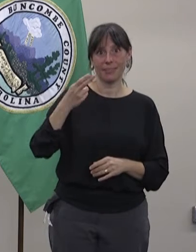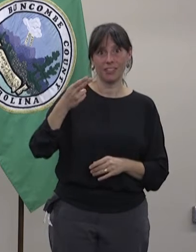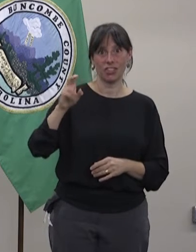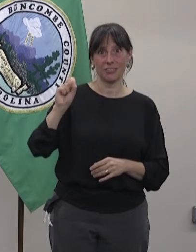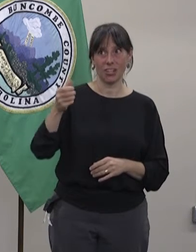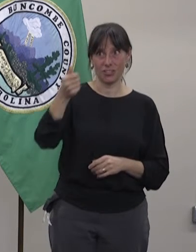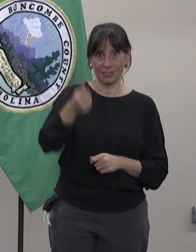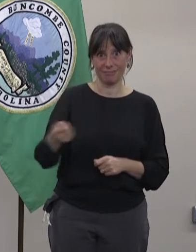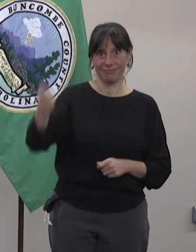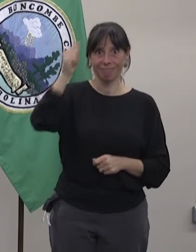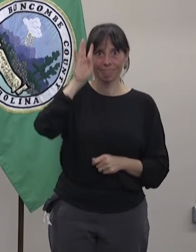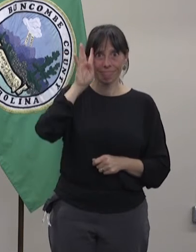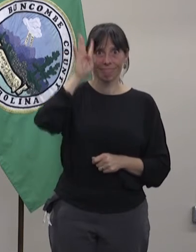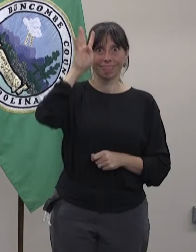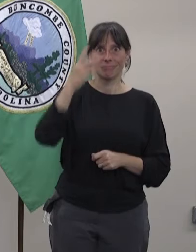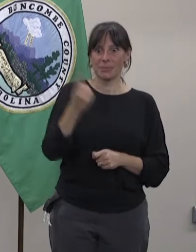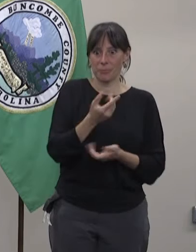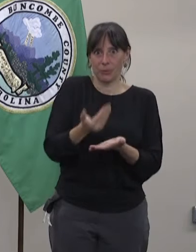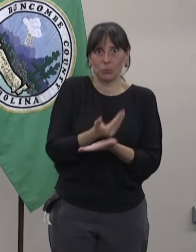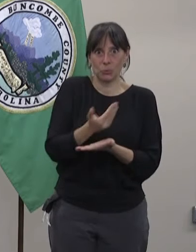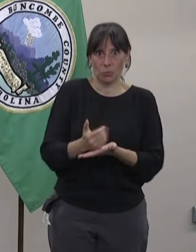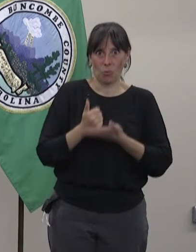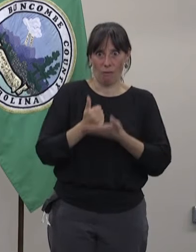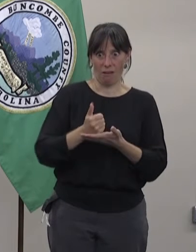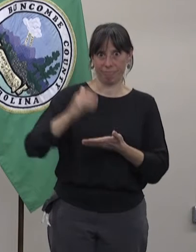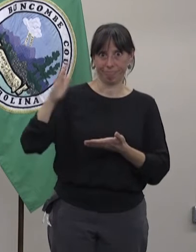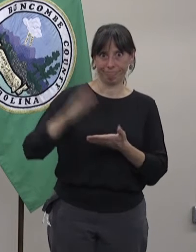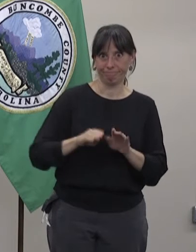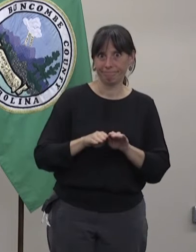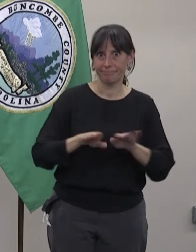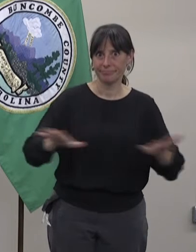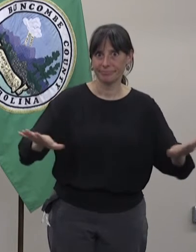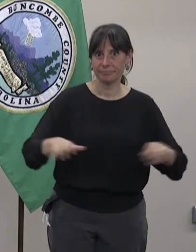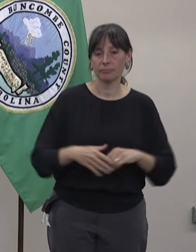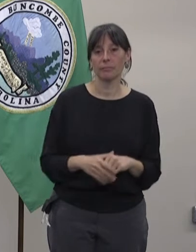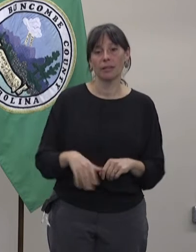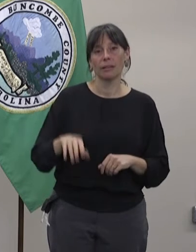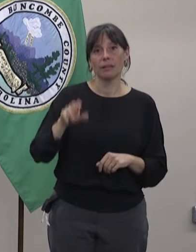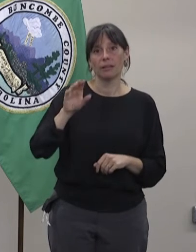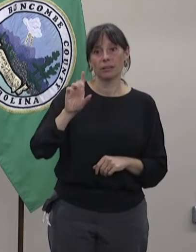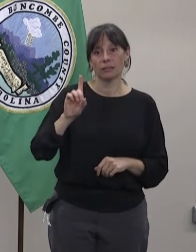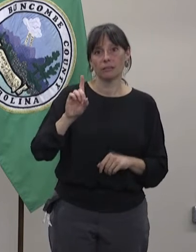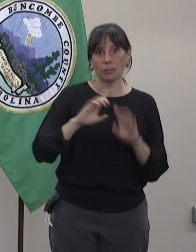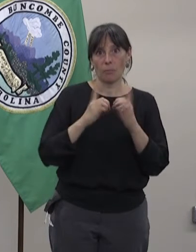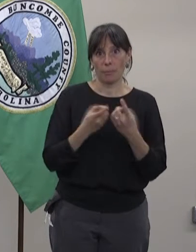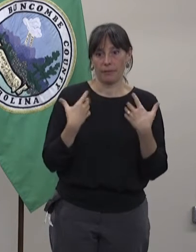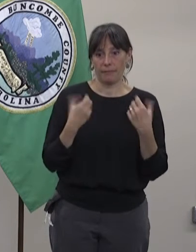herramienta disponible para ustedes para parar el COVID-19.